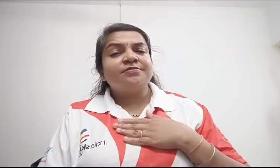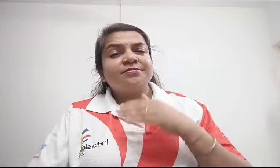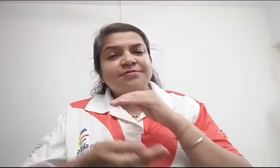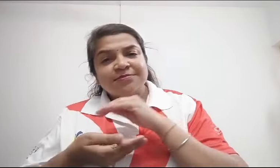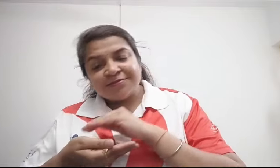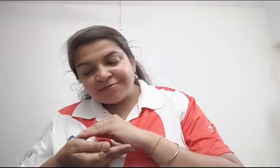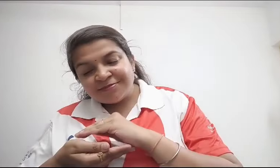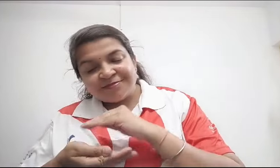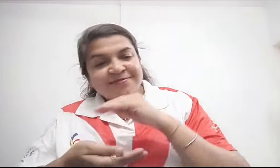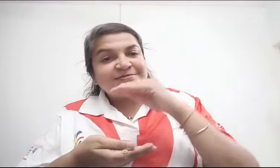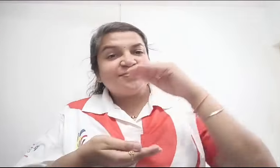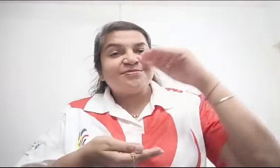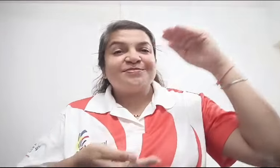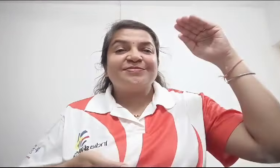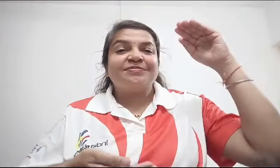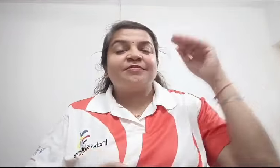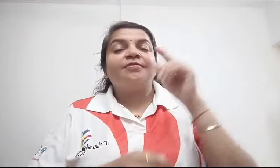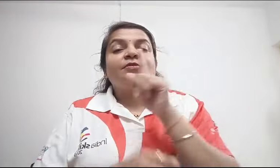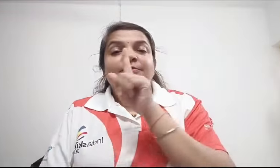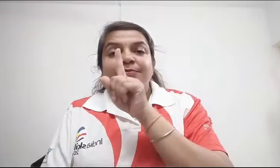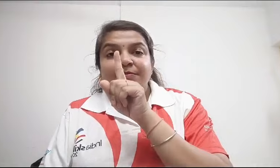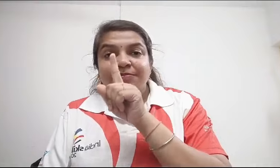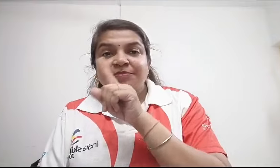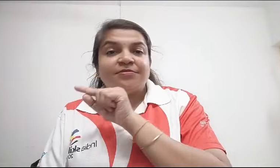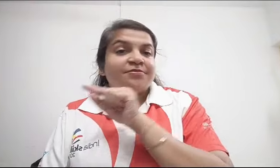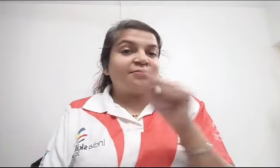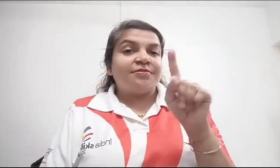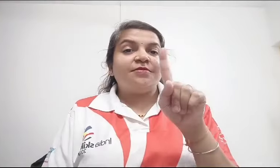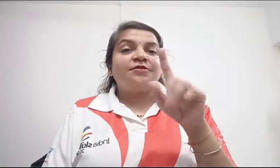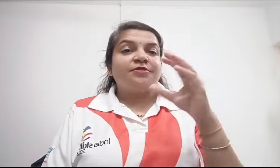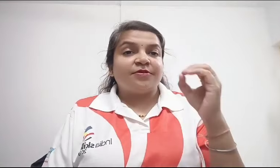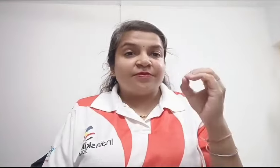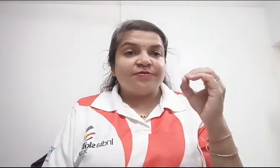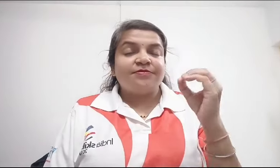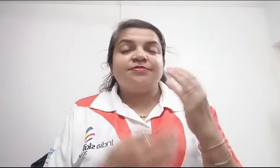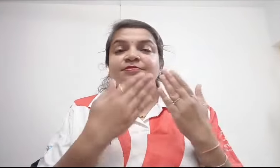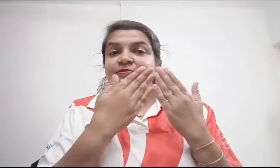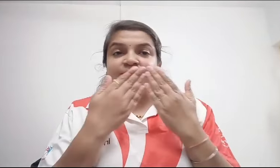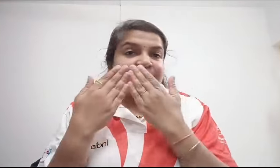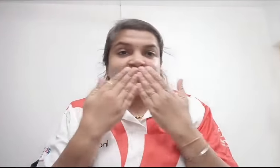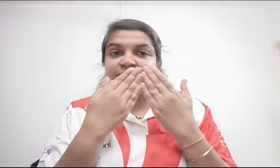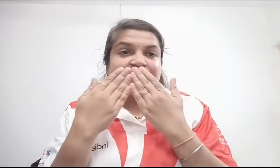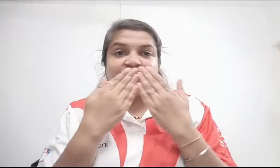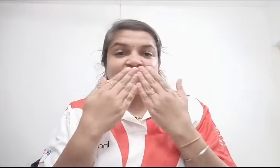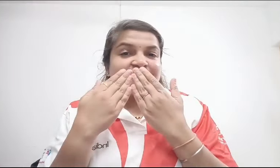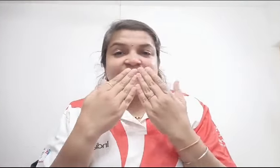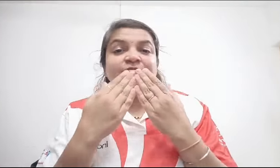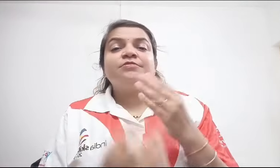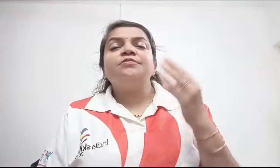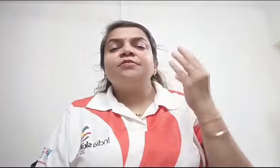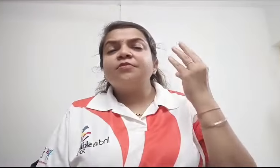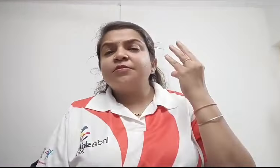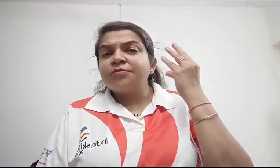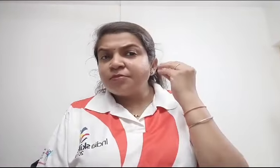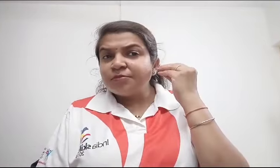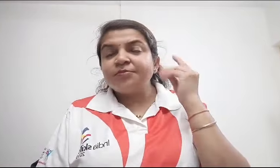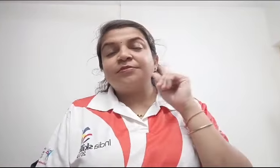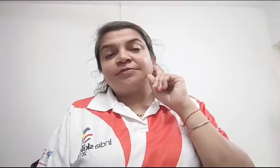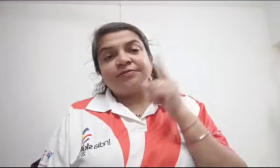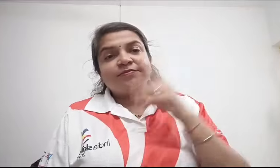मैं बचपन से फर्स से लेके टैन तक मैं नॉर्मल और डेफ बच्चों